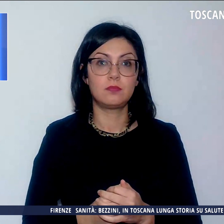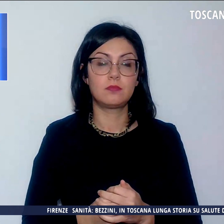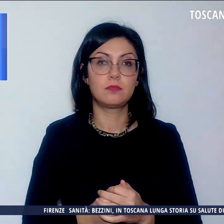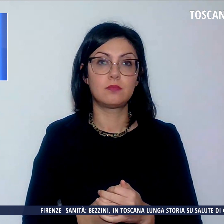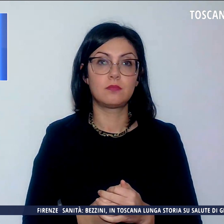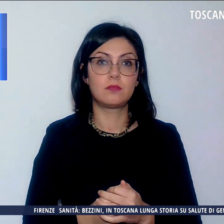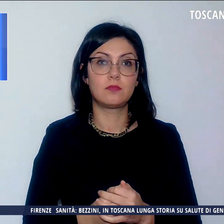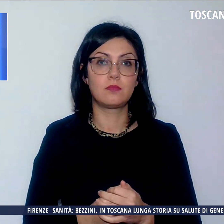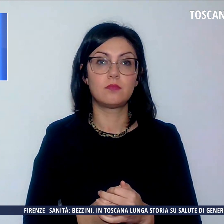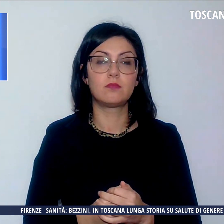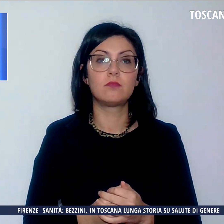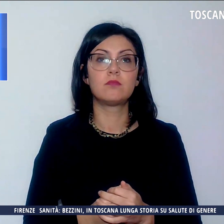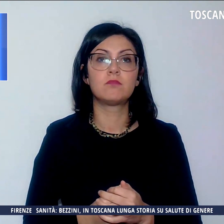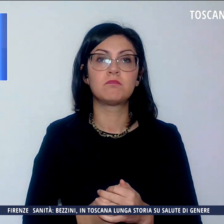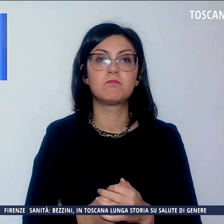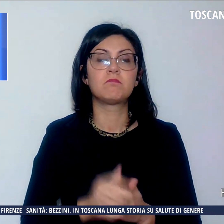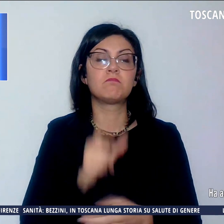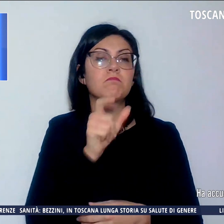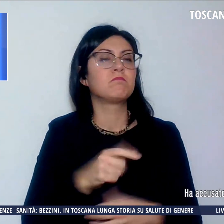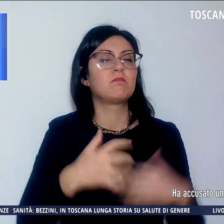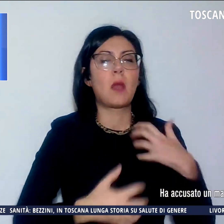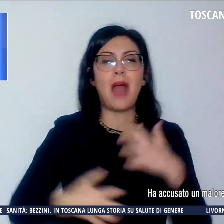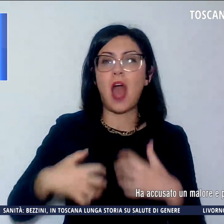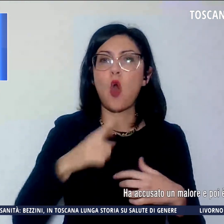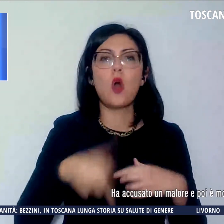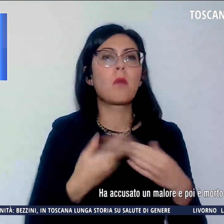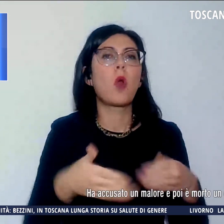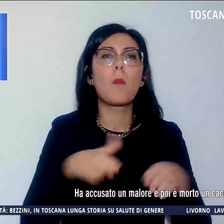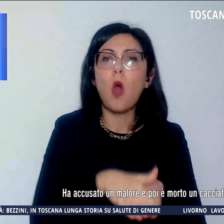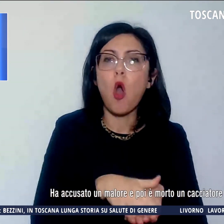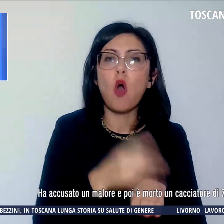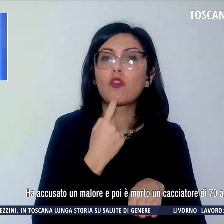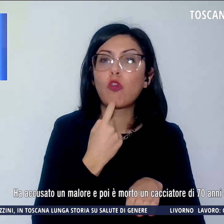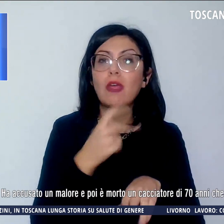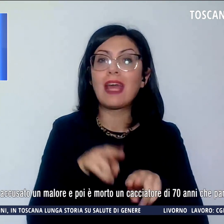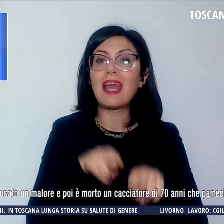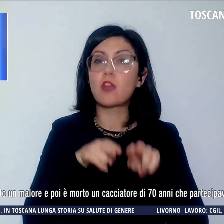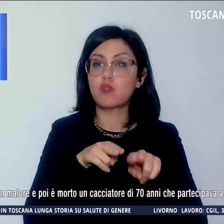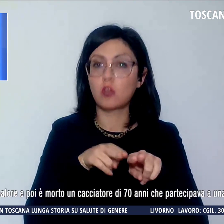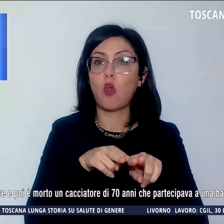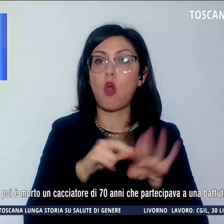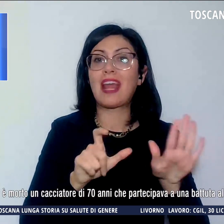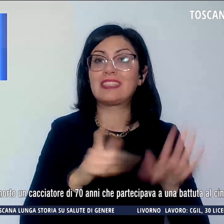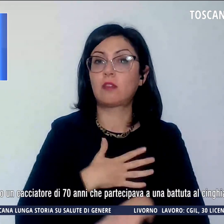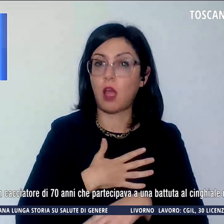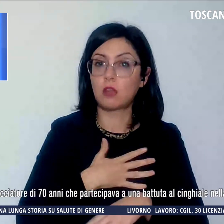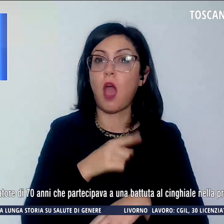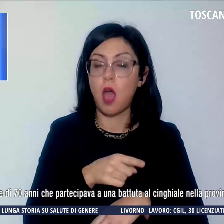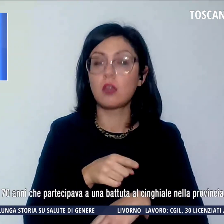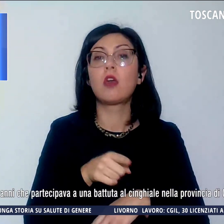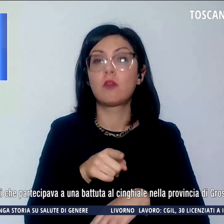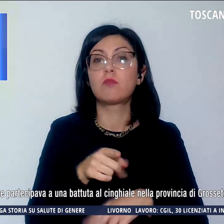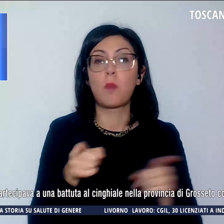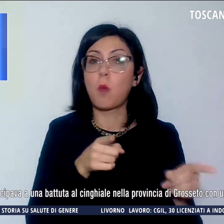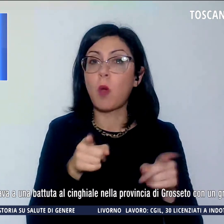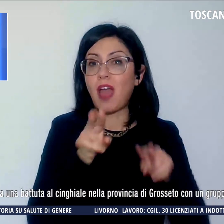Ha accusato un malore e poi è morto un cacciatore di 70 anni che partecipava a una battuta di caccia al